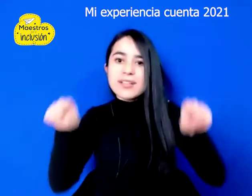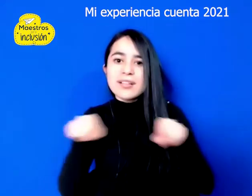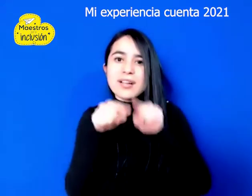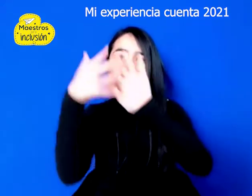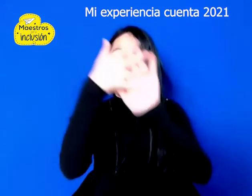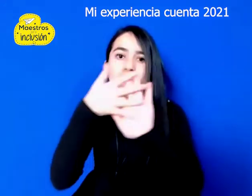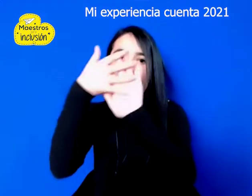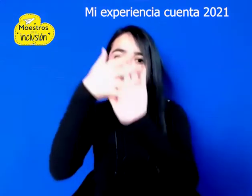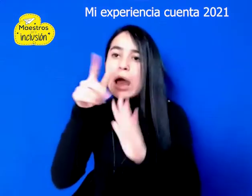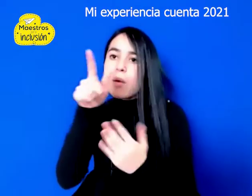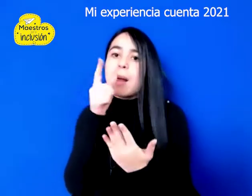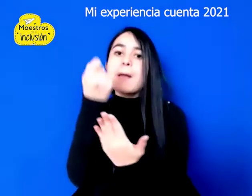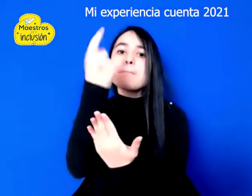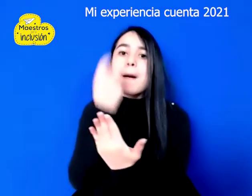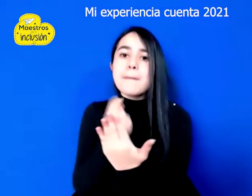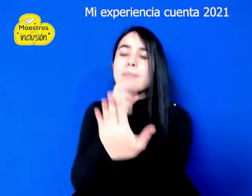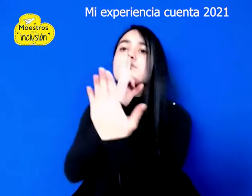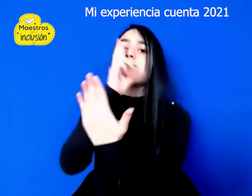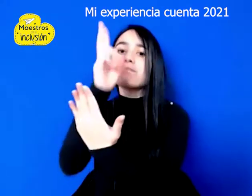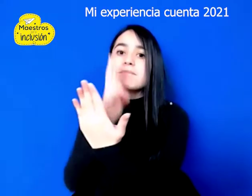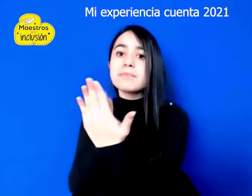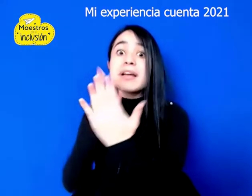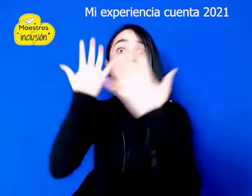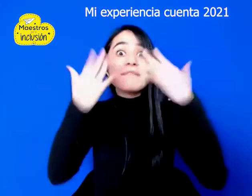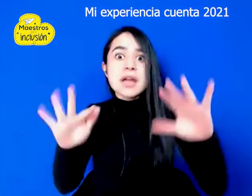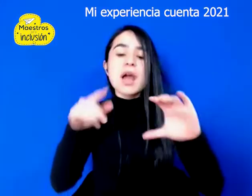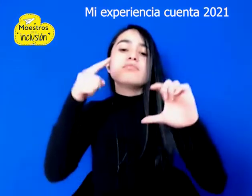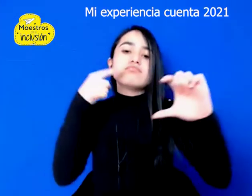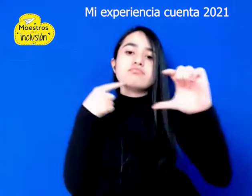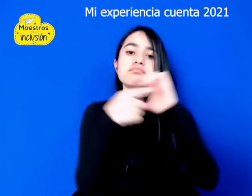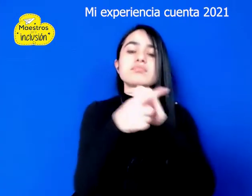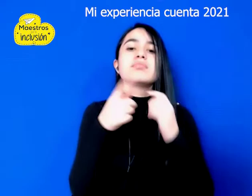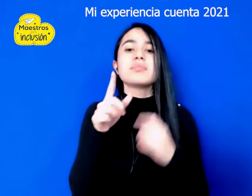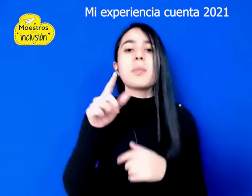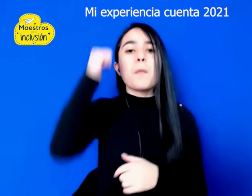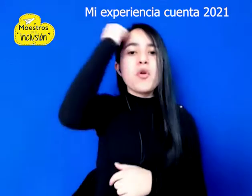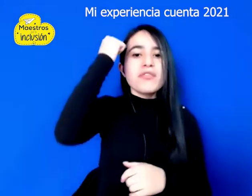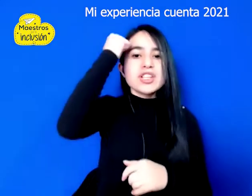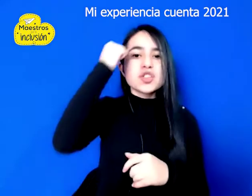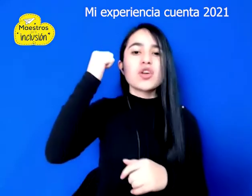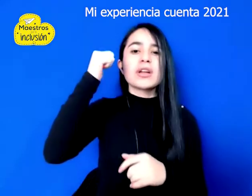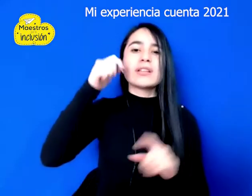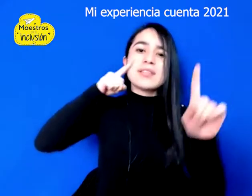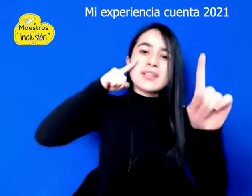y enviarla al correo maestrosporlainclusión arroba saldarriagaconcha